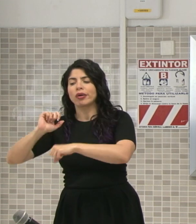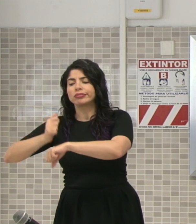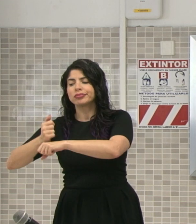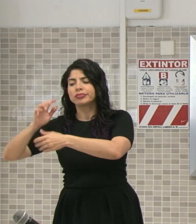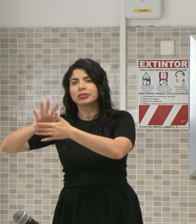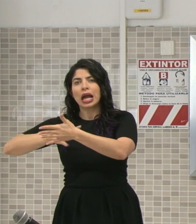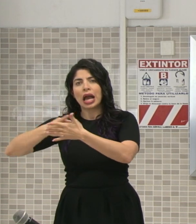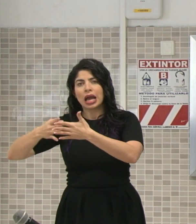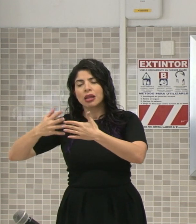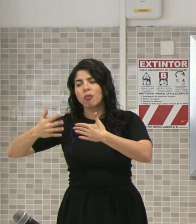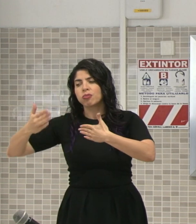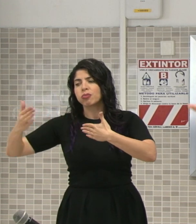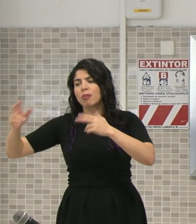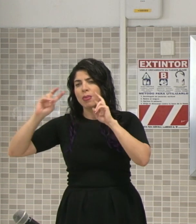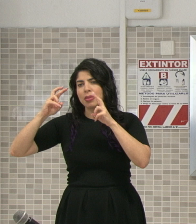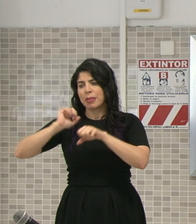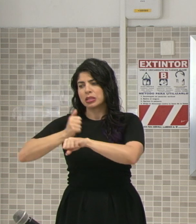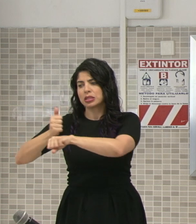y lograr ubicar temas.